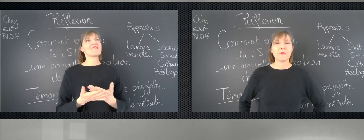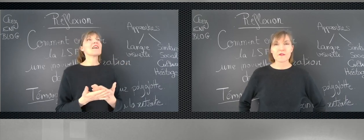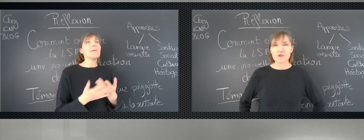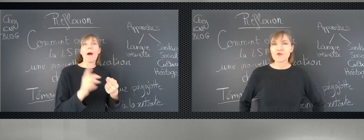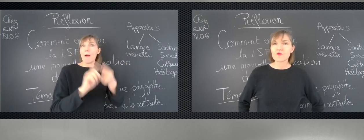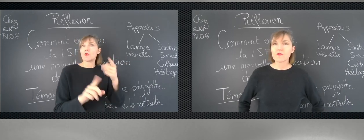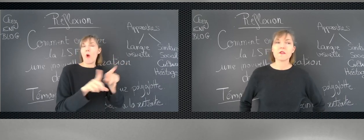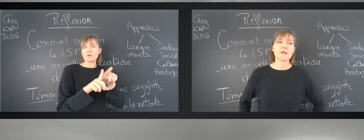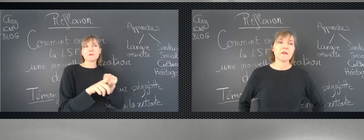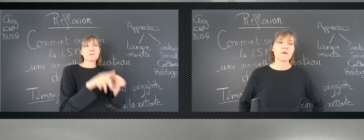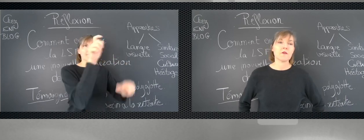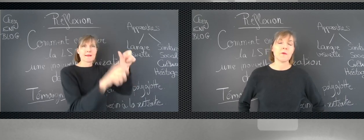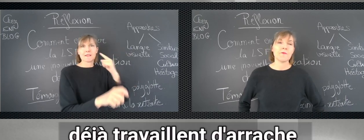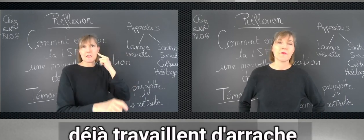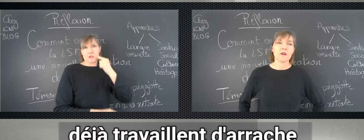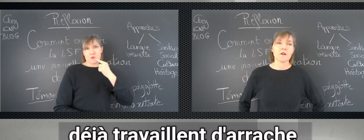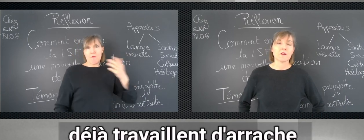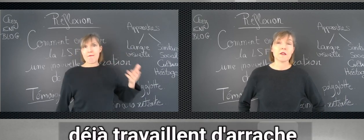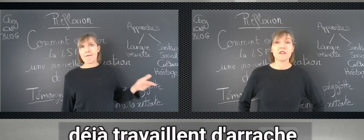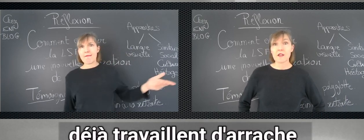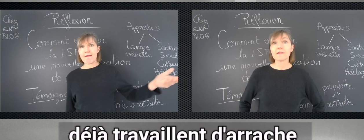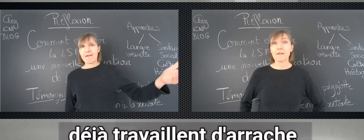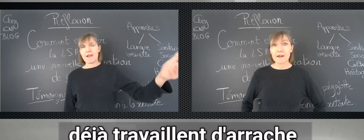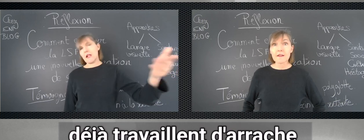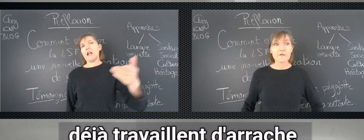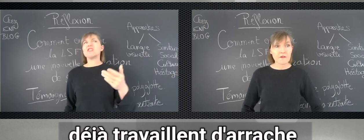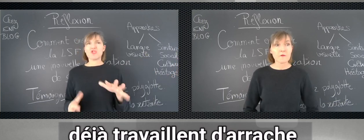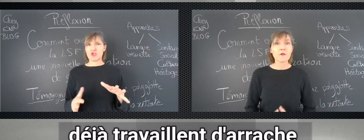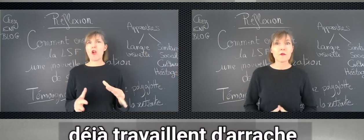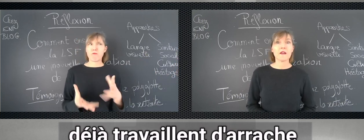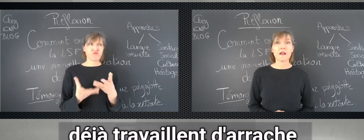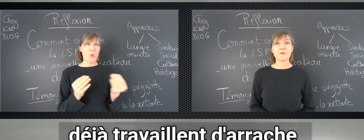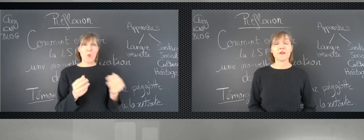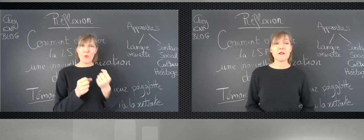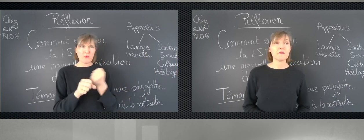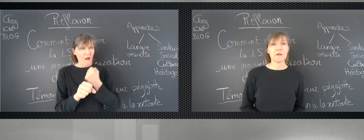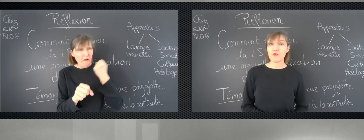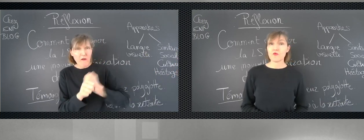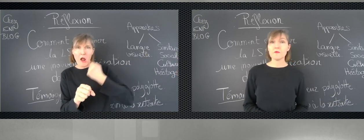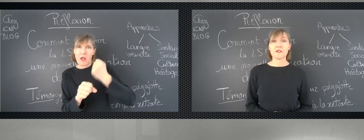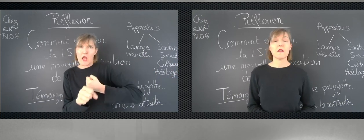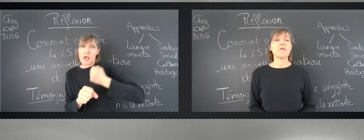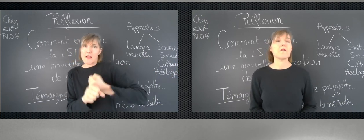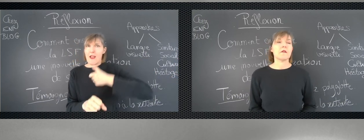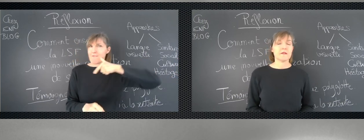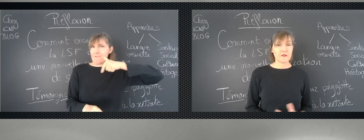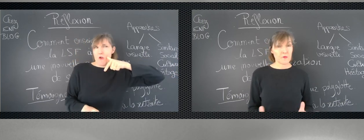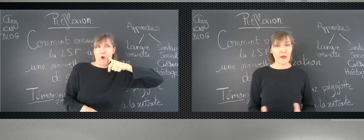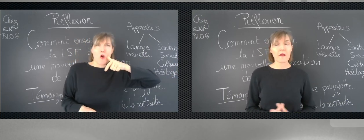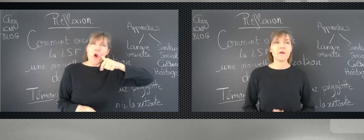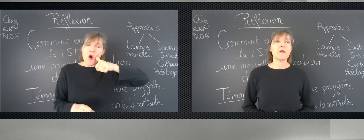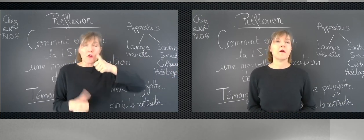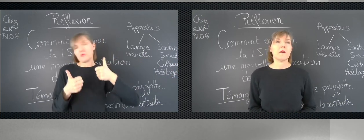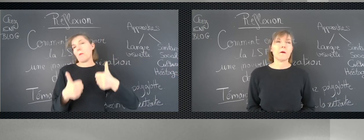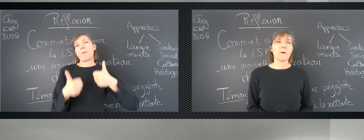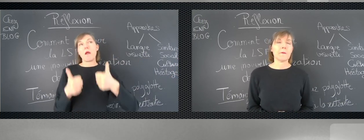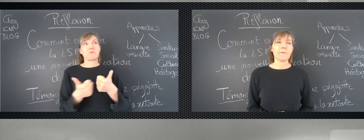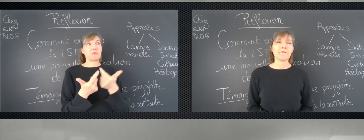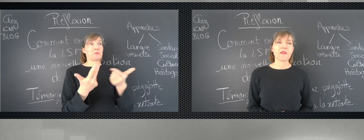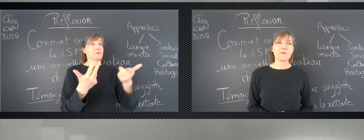personnes sourdes qui, déjà, travaillent vraiment d'arrache-pied, il y a beaucoup, déjà. C'est super. Eh